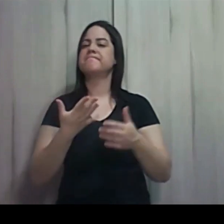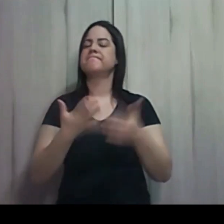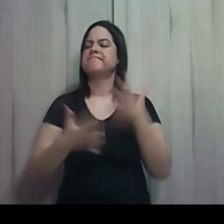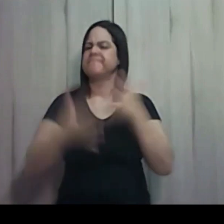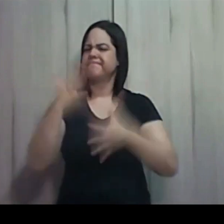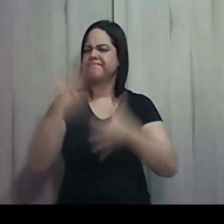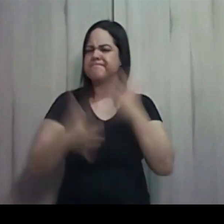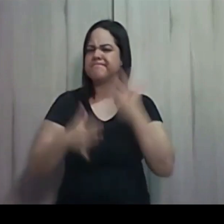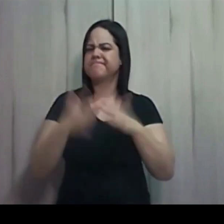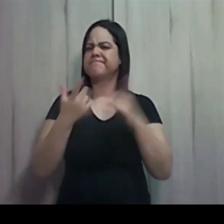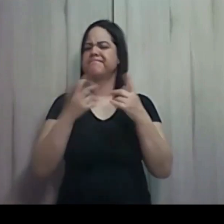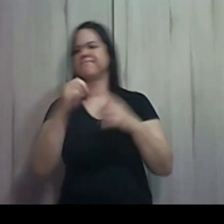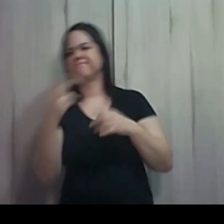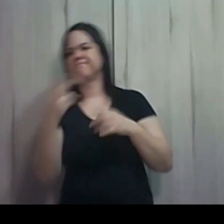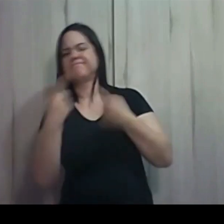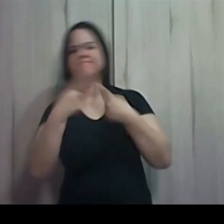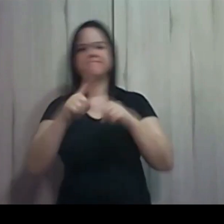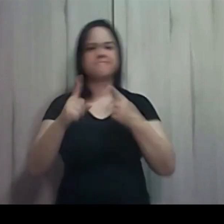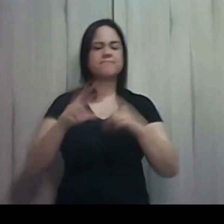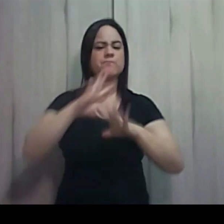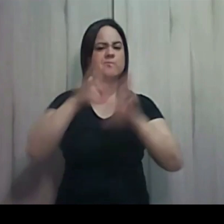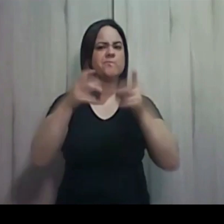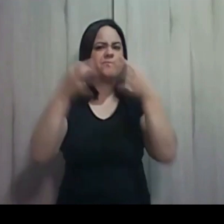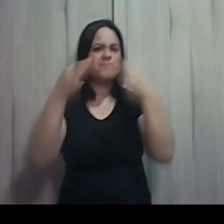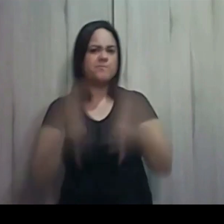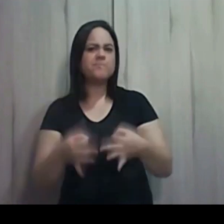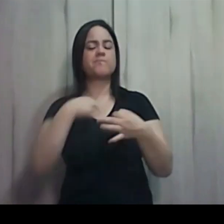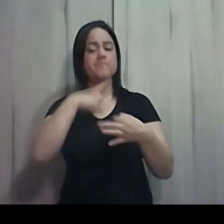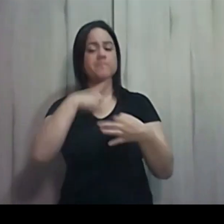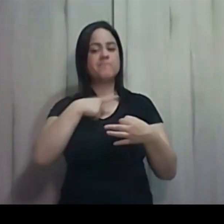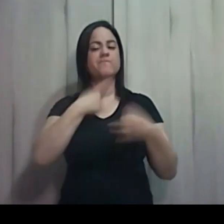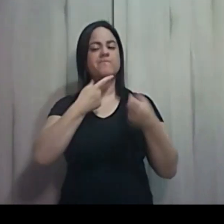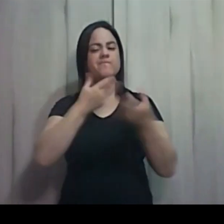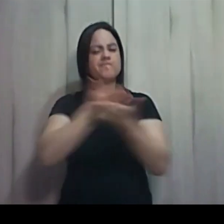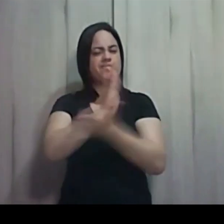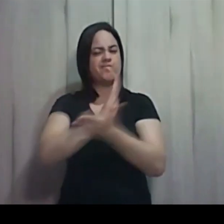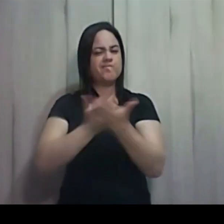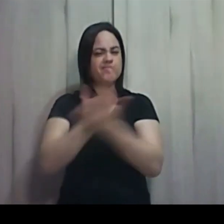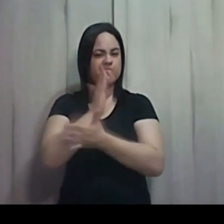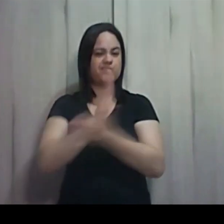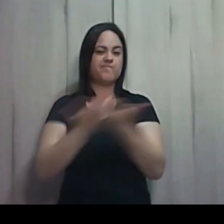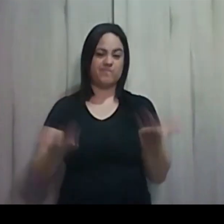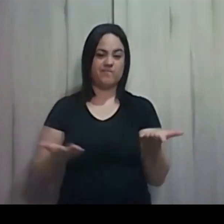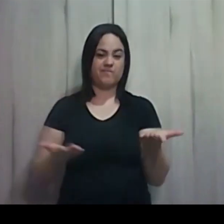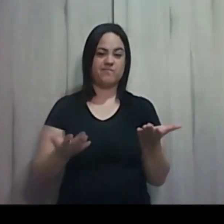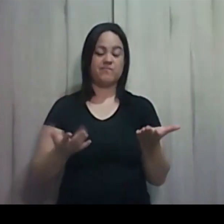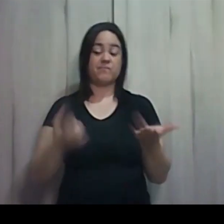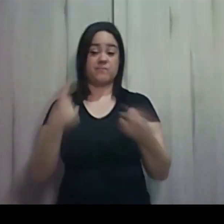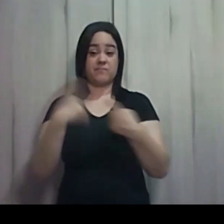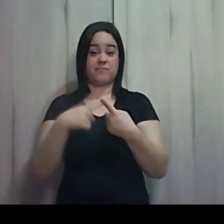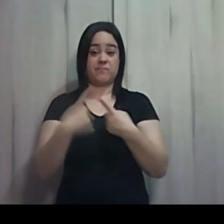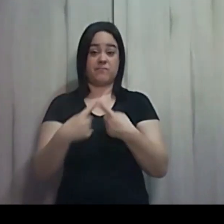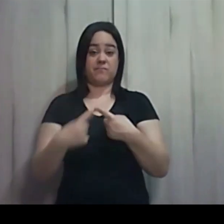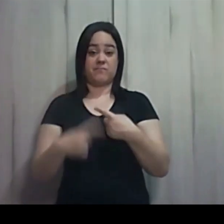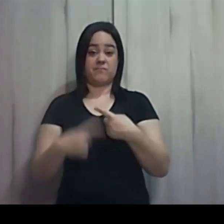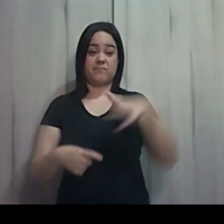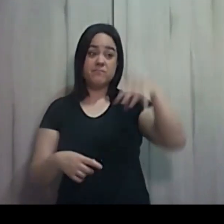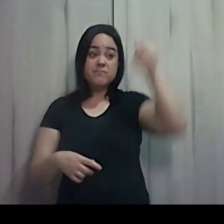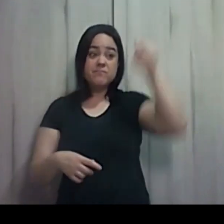tudo que é reto, tudo que é justo, acaba incomodando. Desculpe, porque as trevas não suportam a